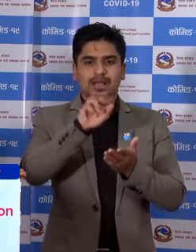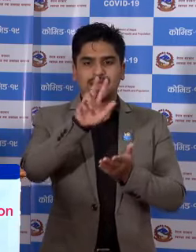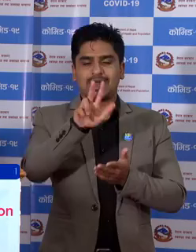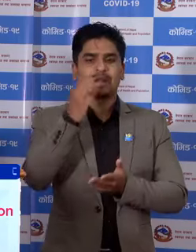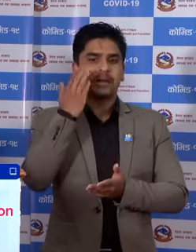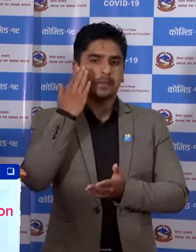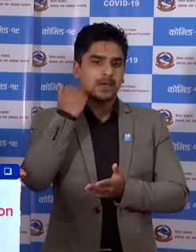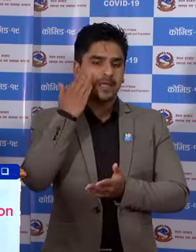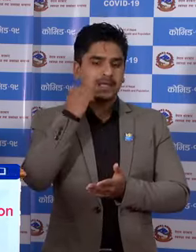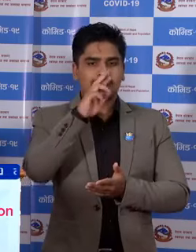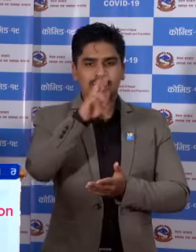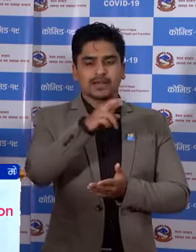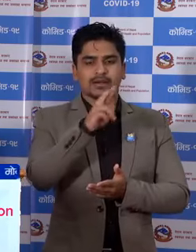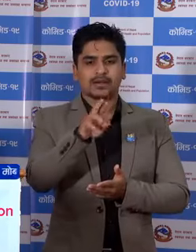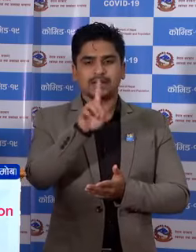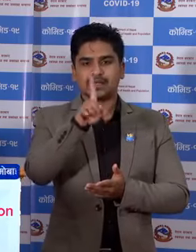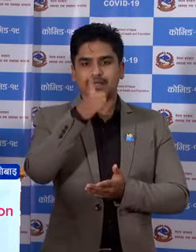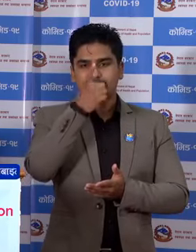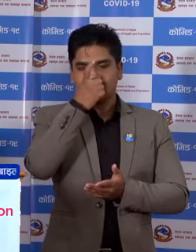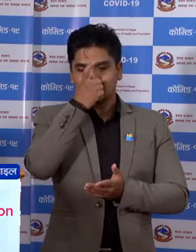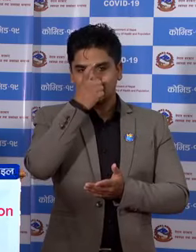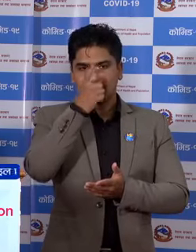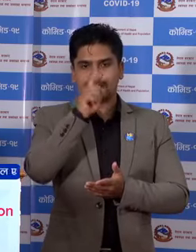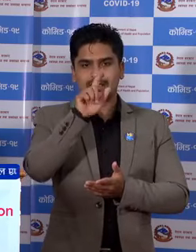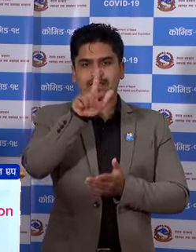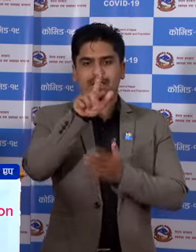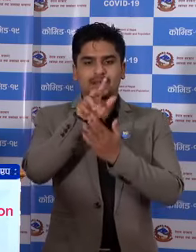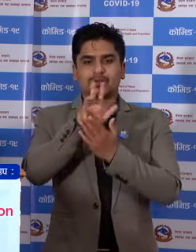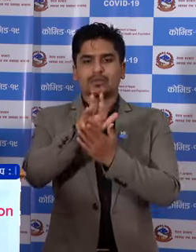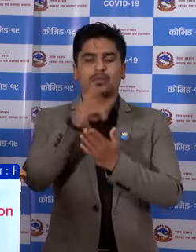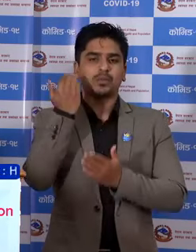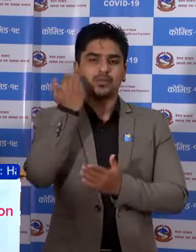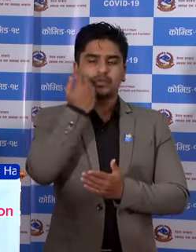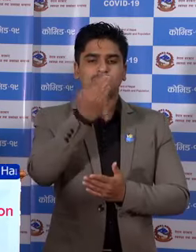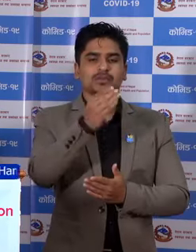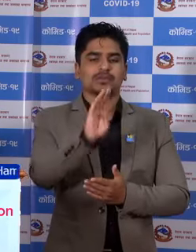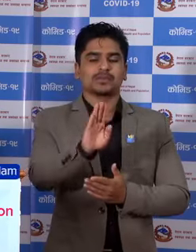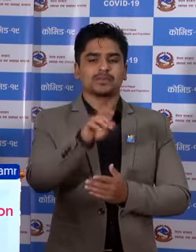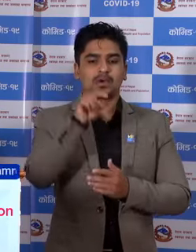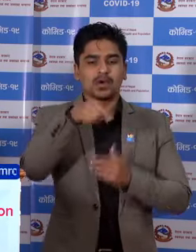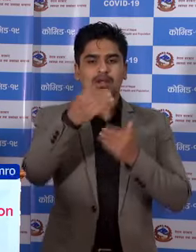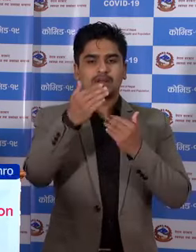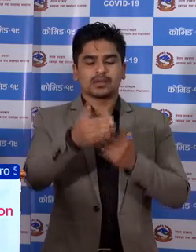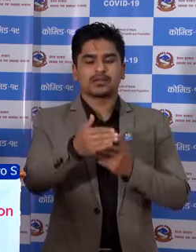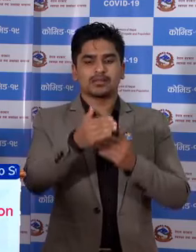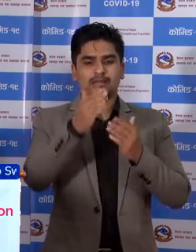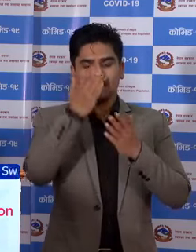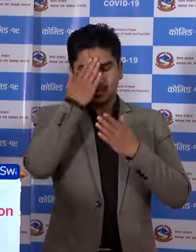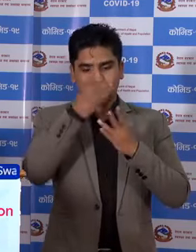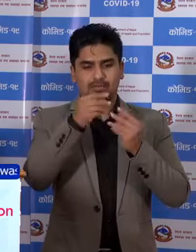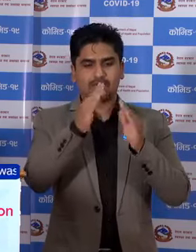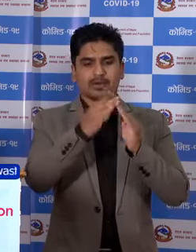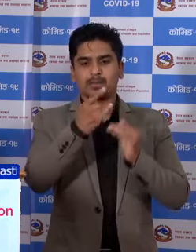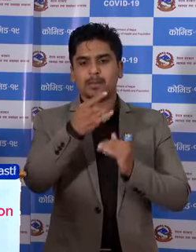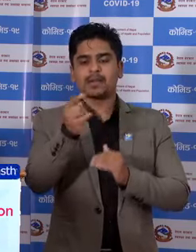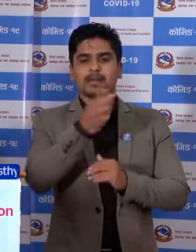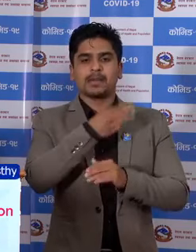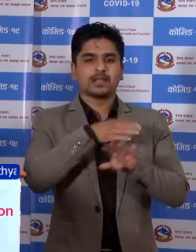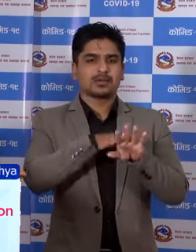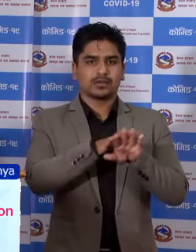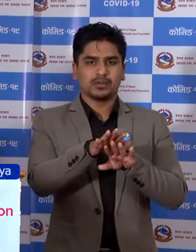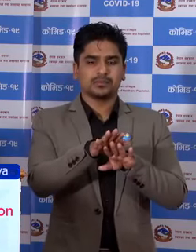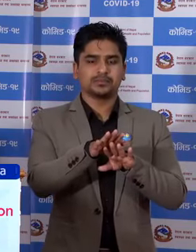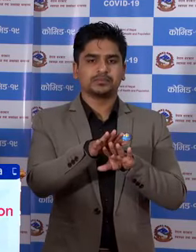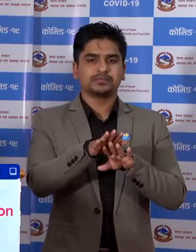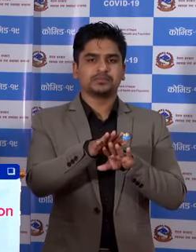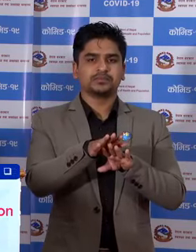महिला रा एक से उन्ना नसी पूरुस उन्हों छा हाल सम्म डिस्चाज हुनु हुने अरुको